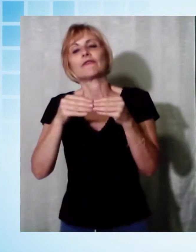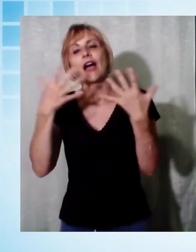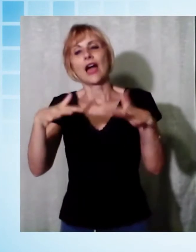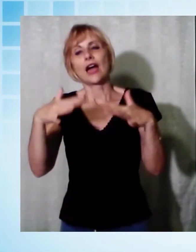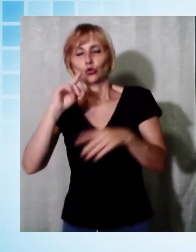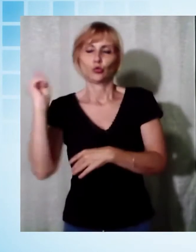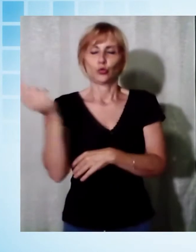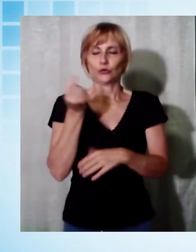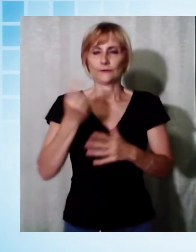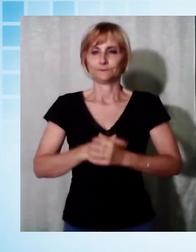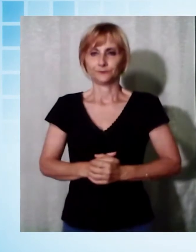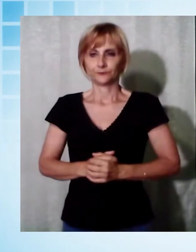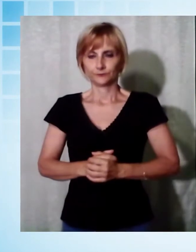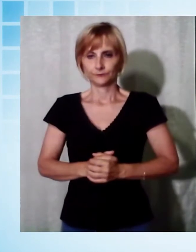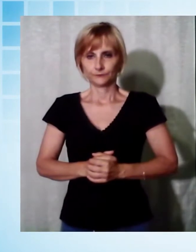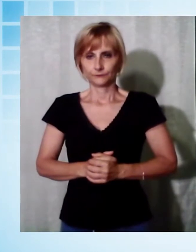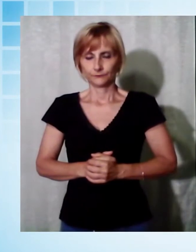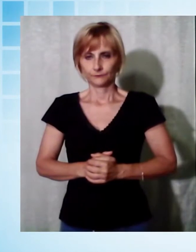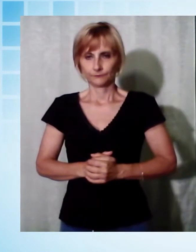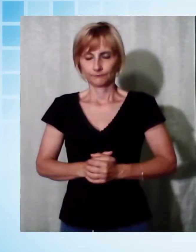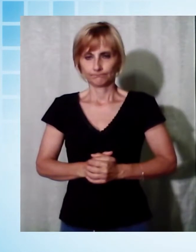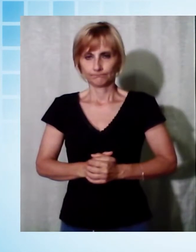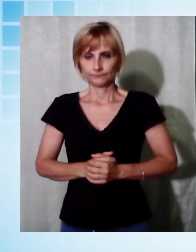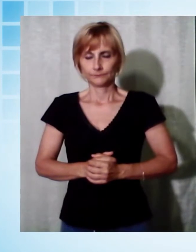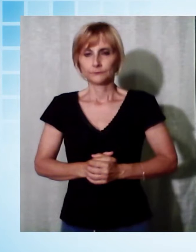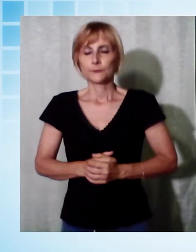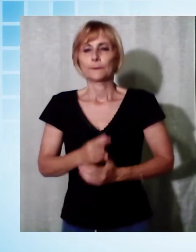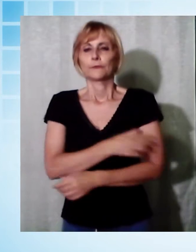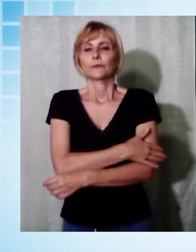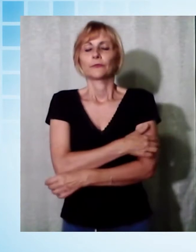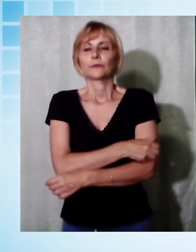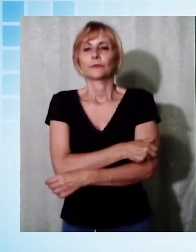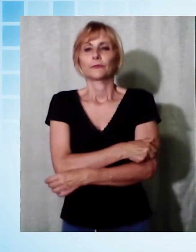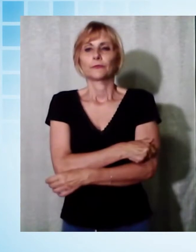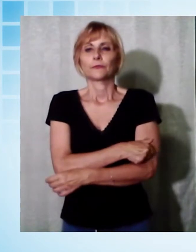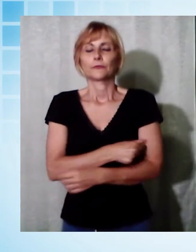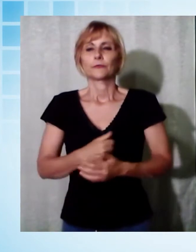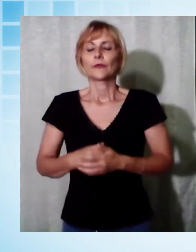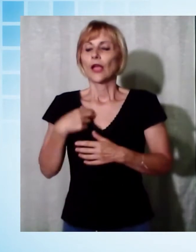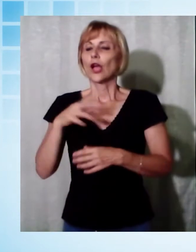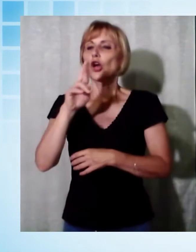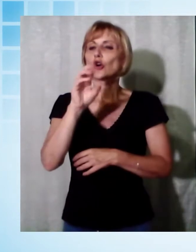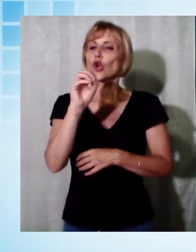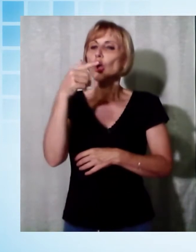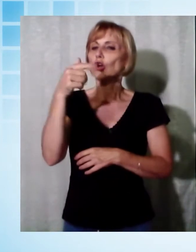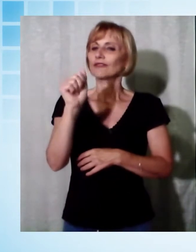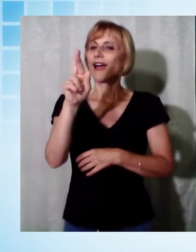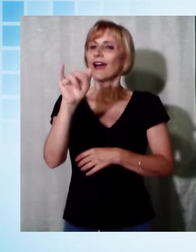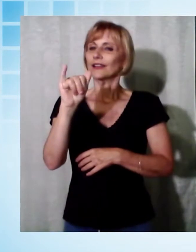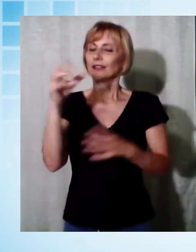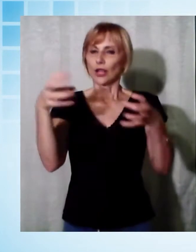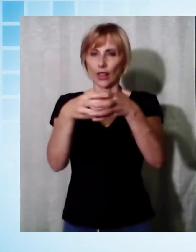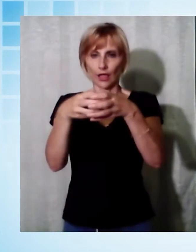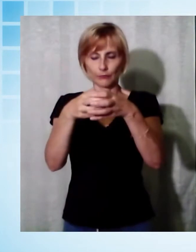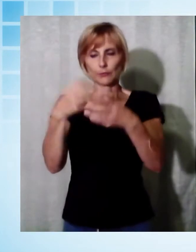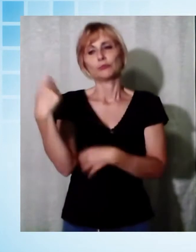Il passaggio della campana si è invece già effettuato a Lucca, al Rotary Club, infatti al Presidente uscente il